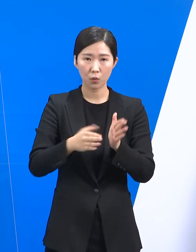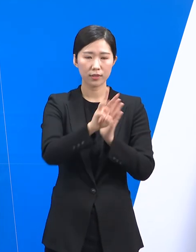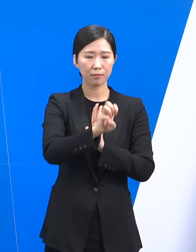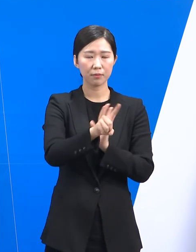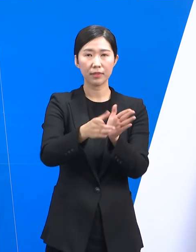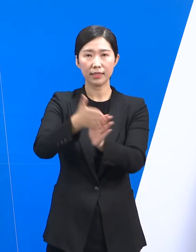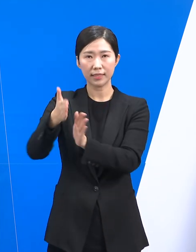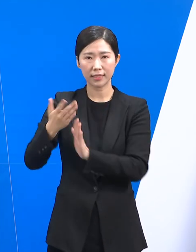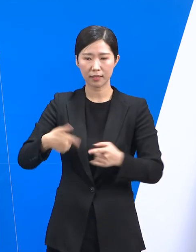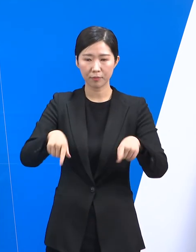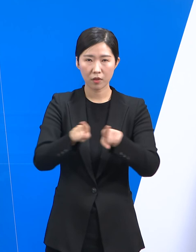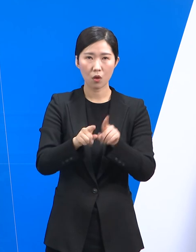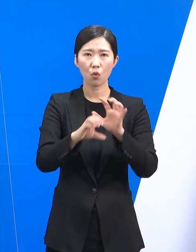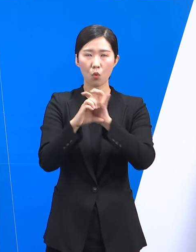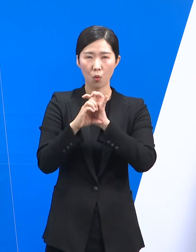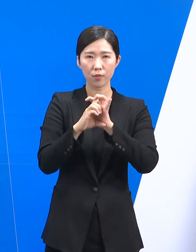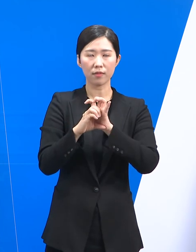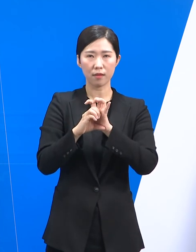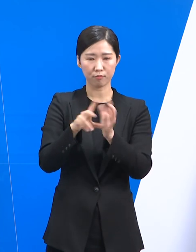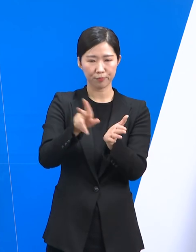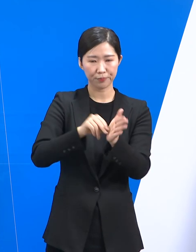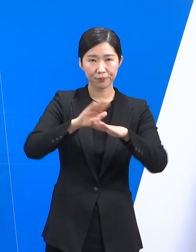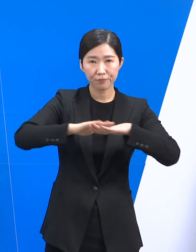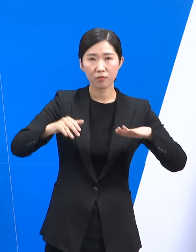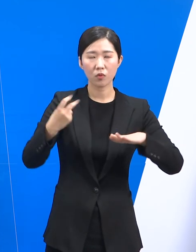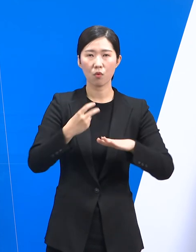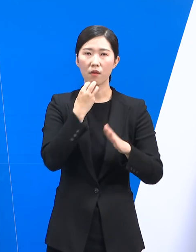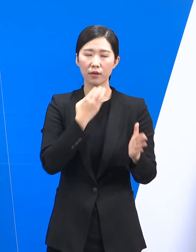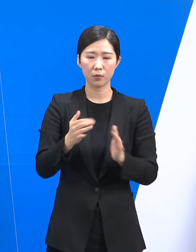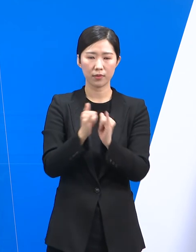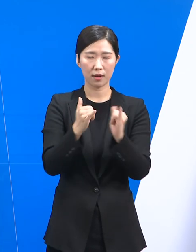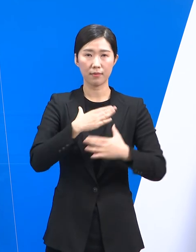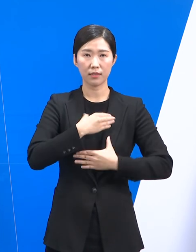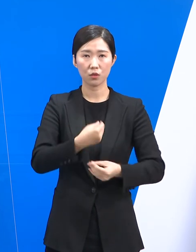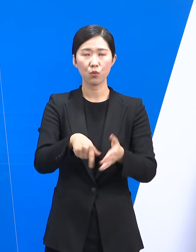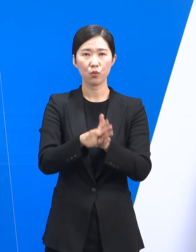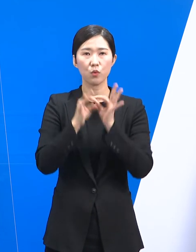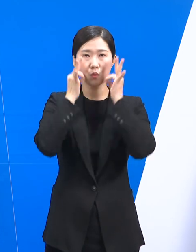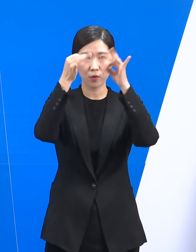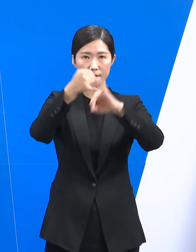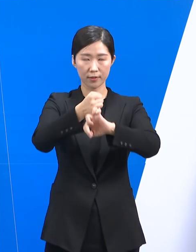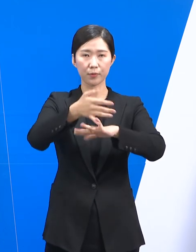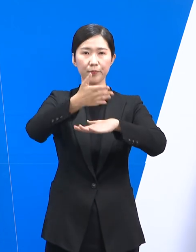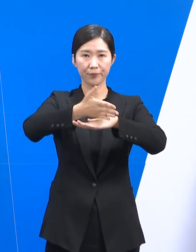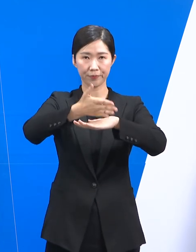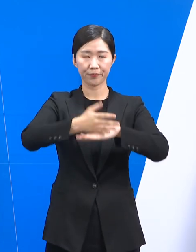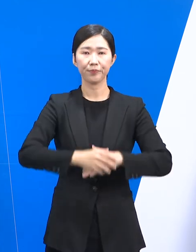시군과 함께 코로나19 극복과 도민의 안전을 위해 최선을 다하겠습니다. 감사합니다.